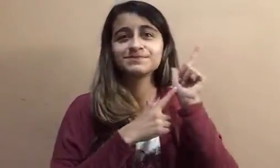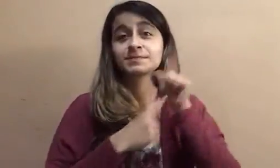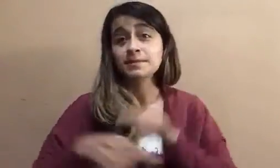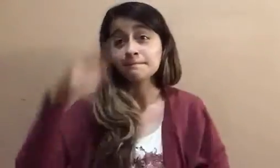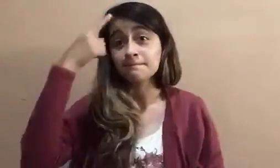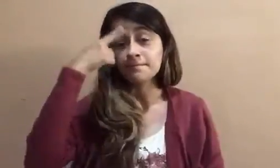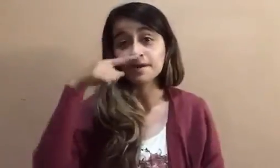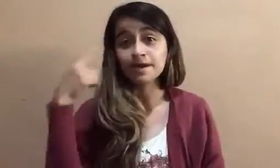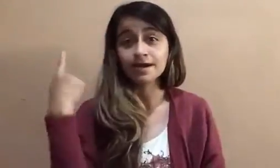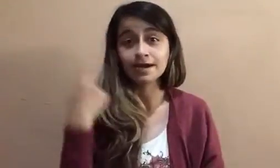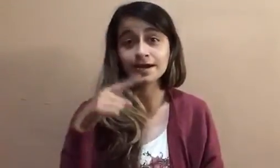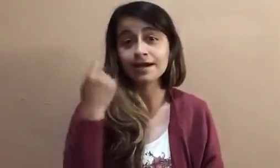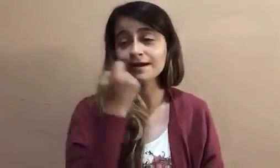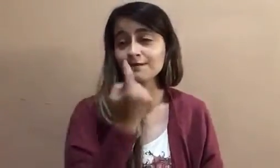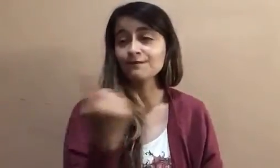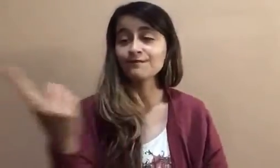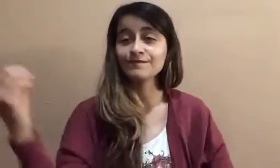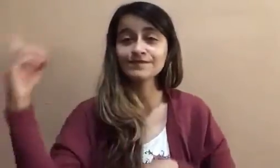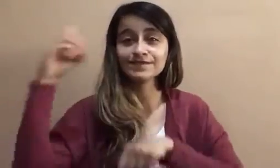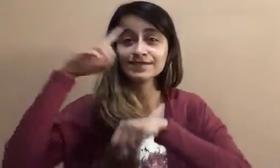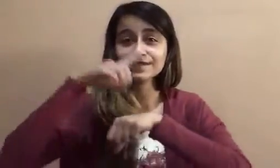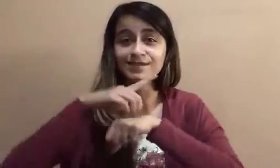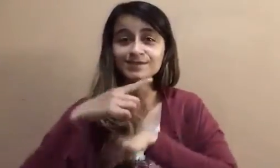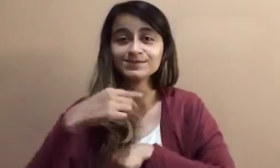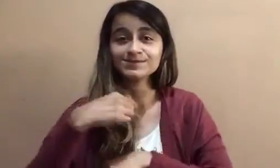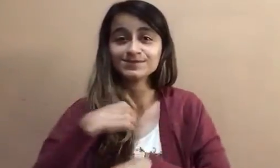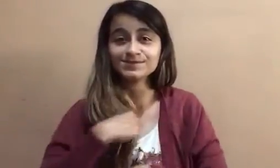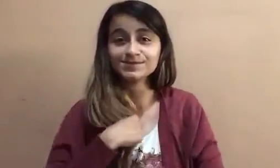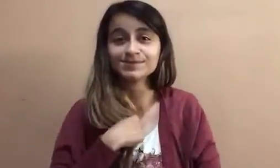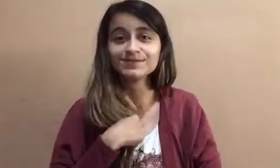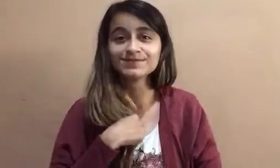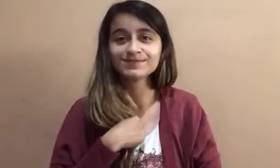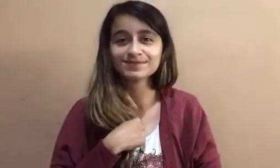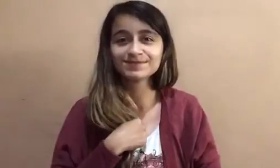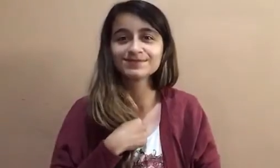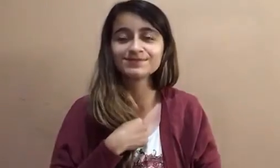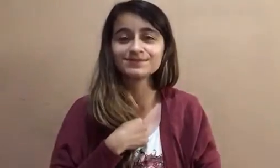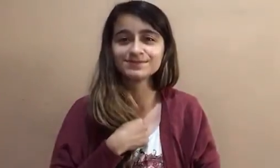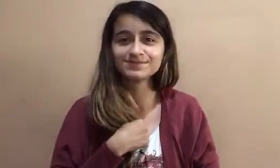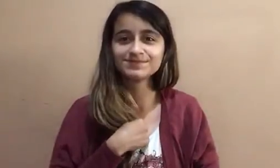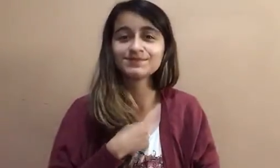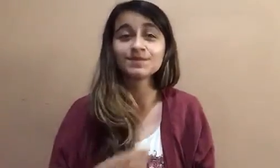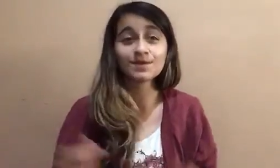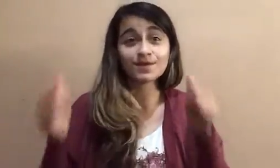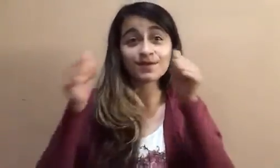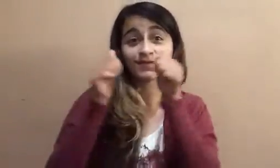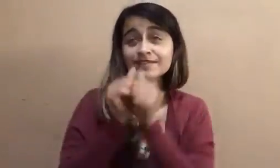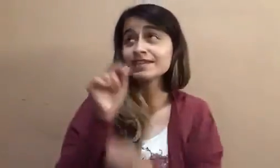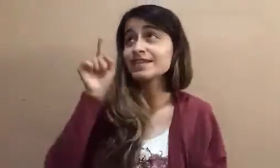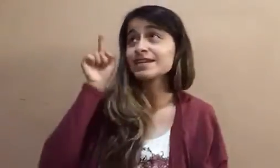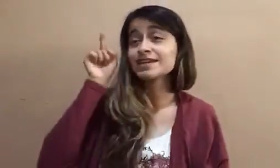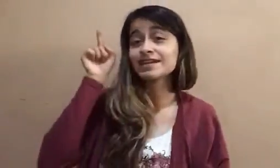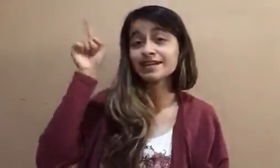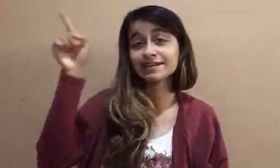Para que algún día yo con él